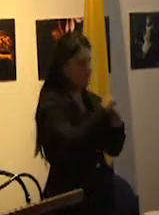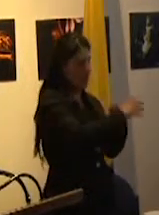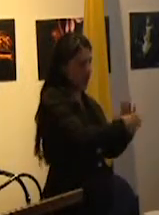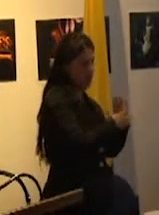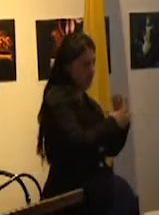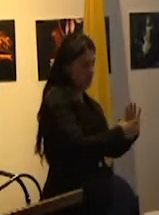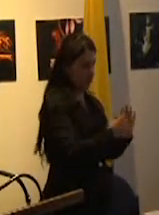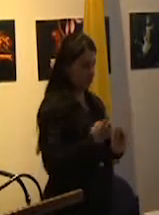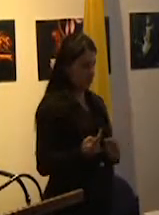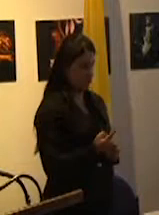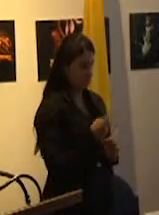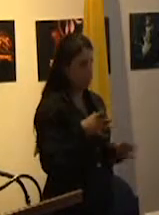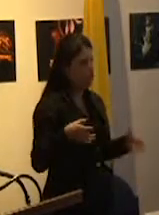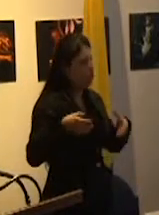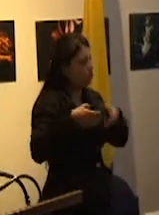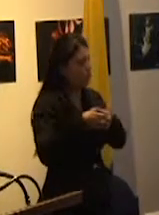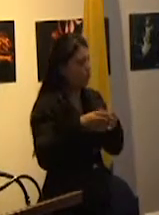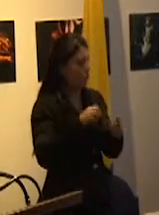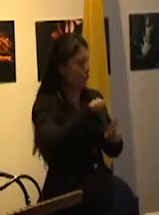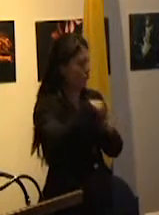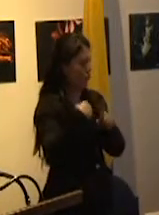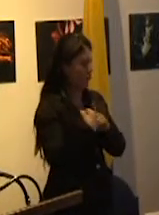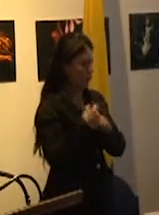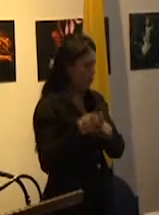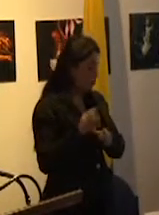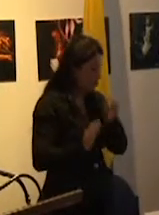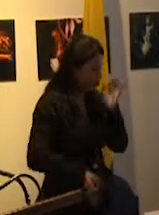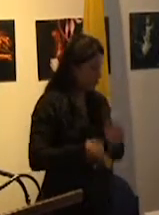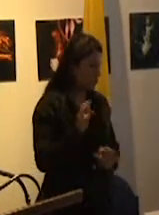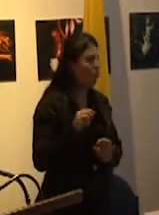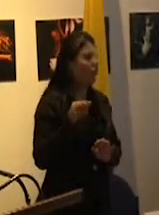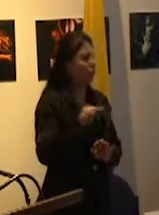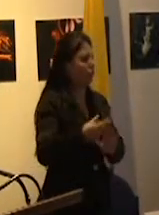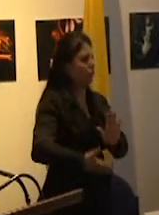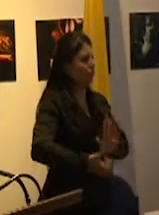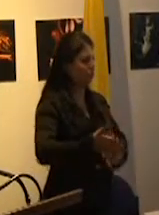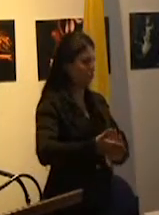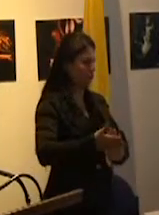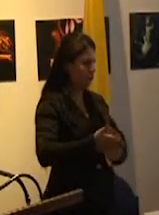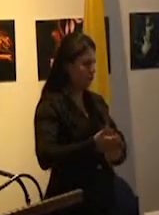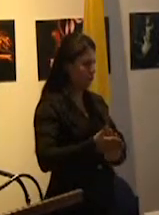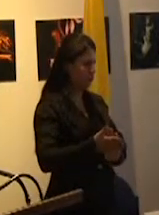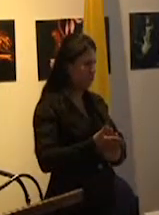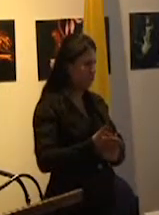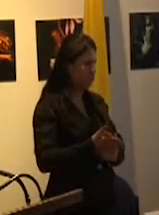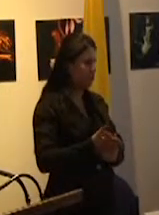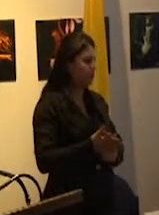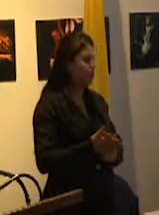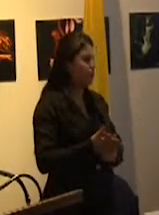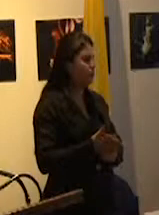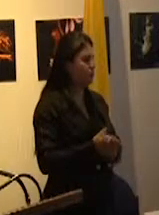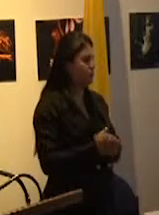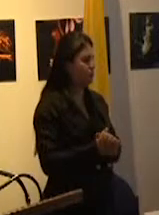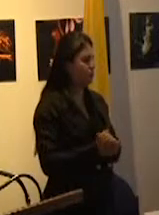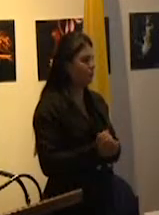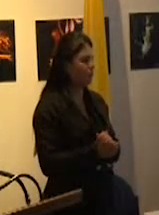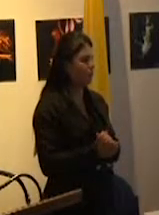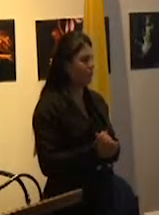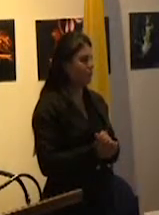de los grupos sociales sobre lo justo, dar sustento a nuestra